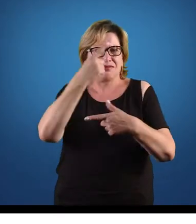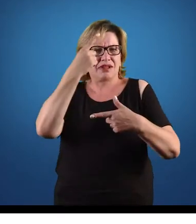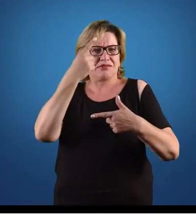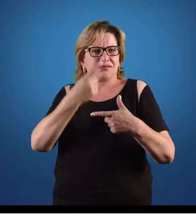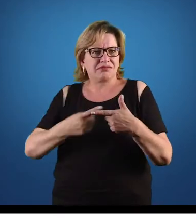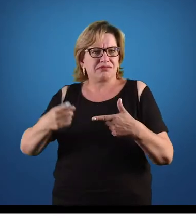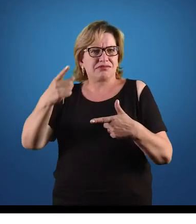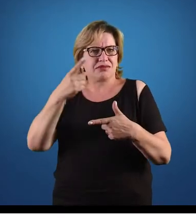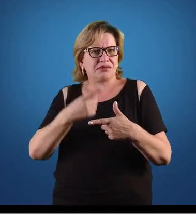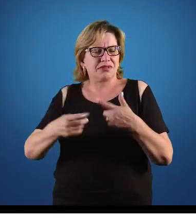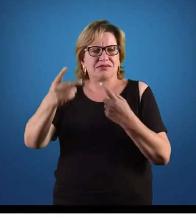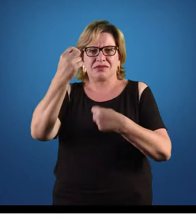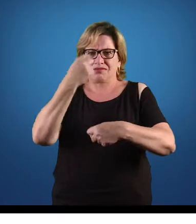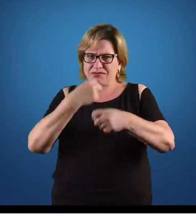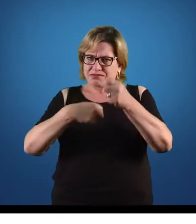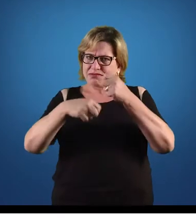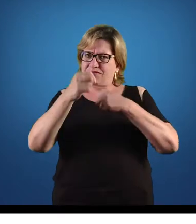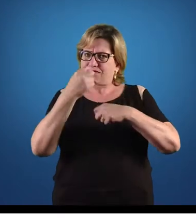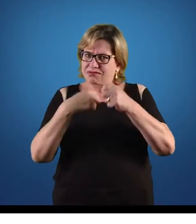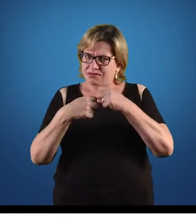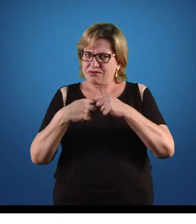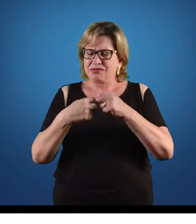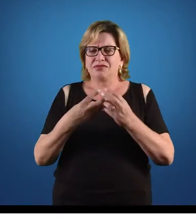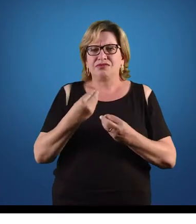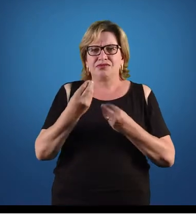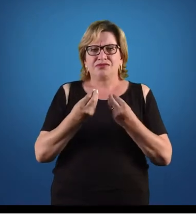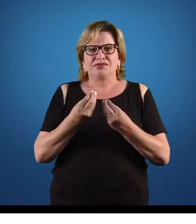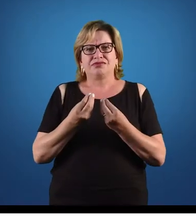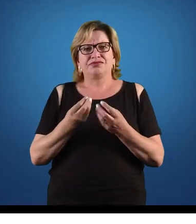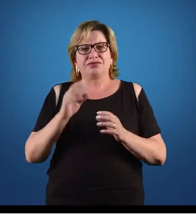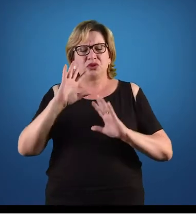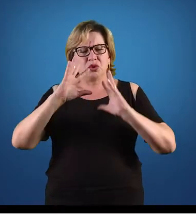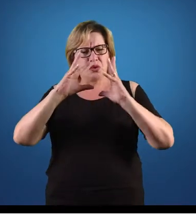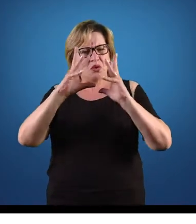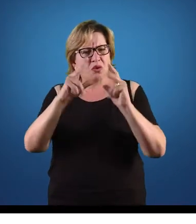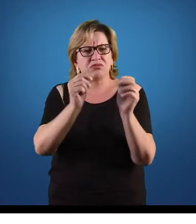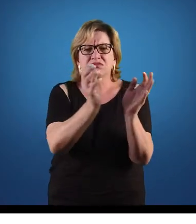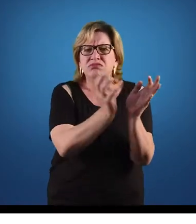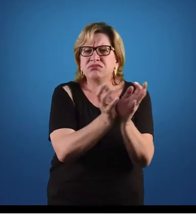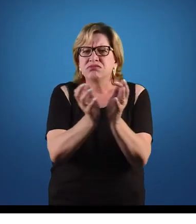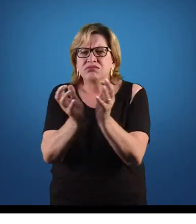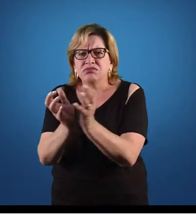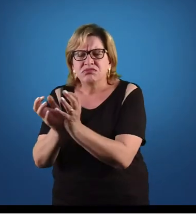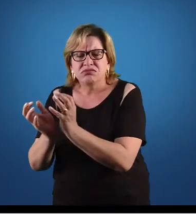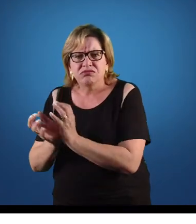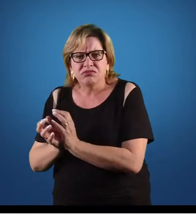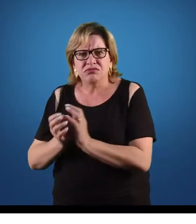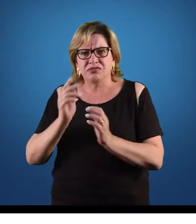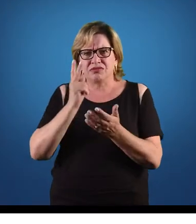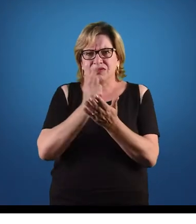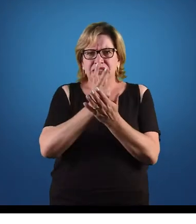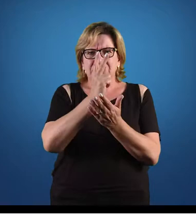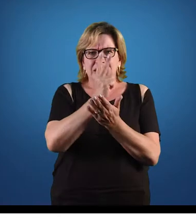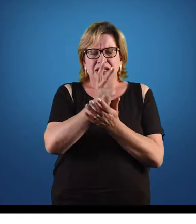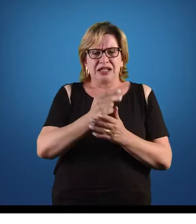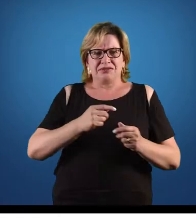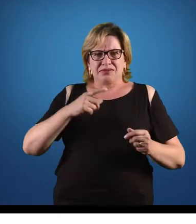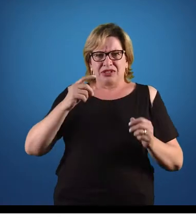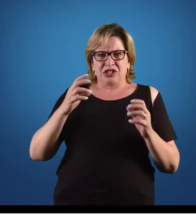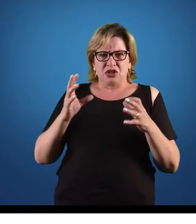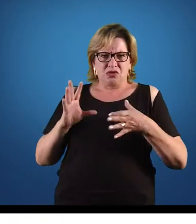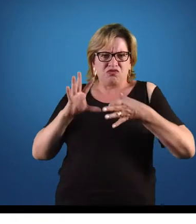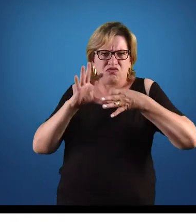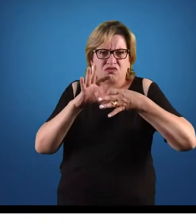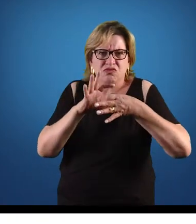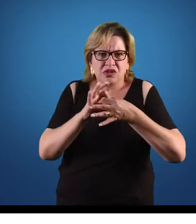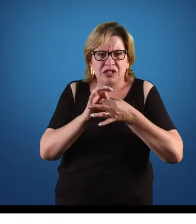sua questão econômica. Então, todas essas instituições que estão envolvidas com as questões